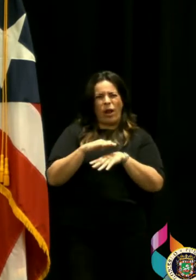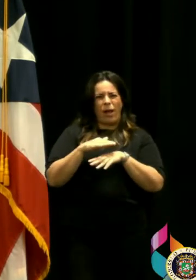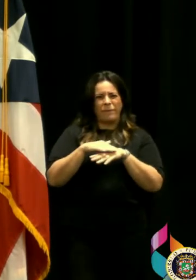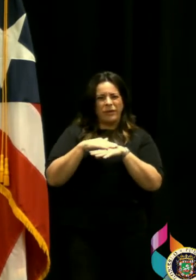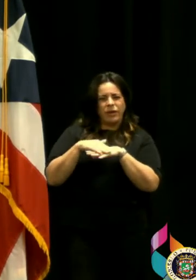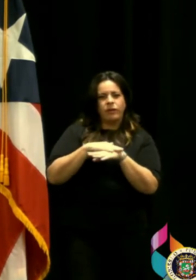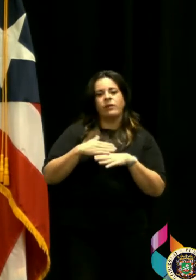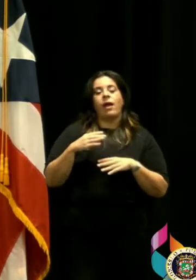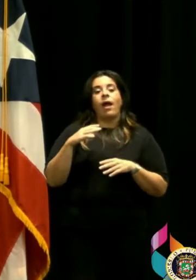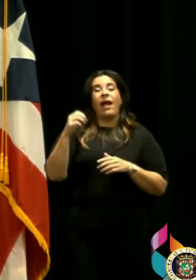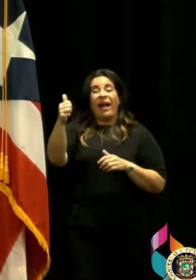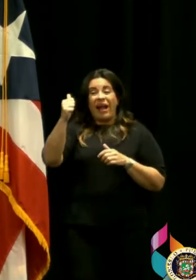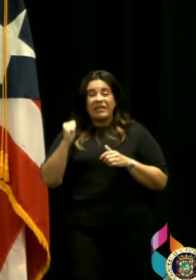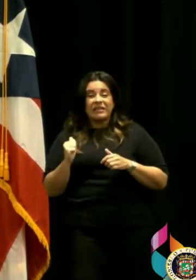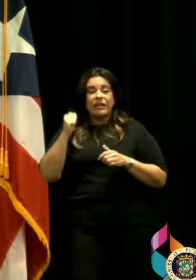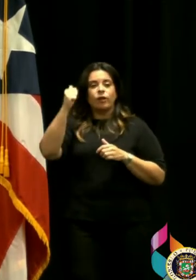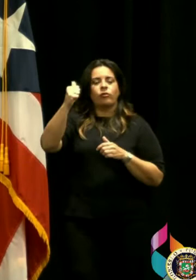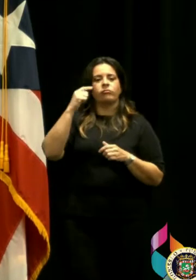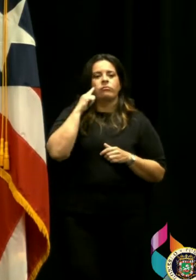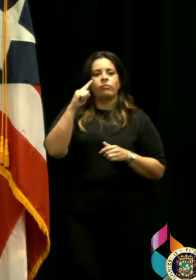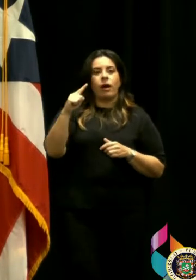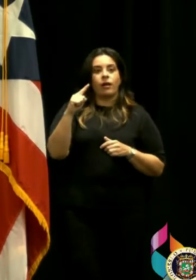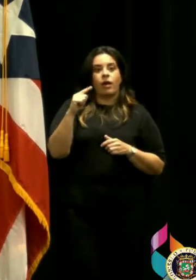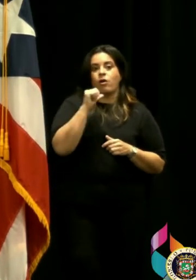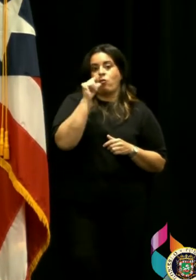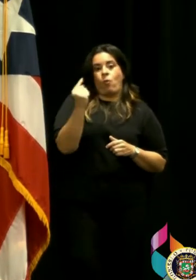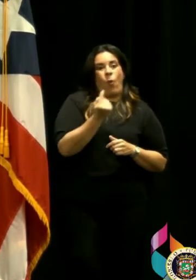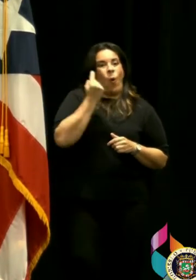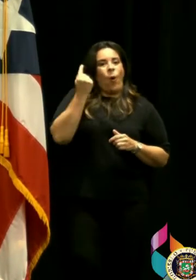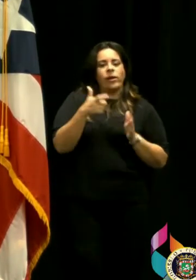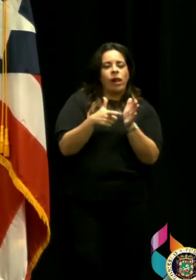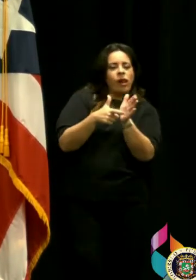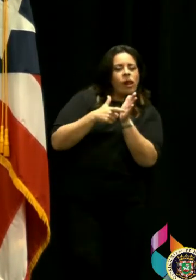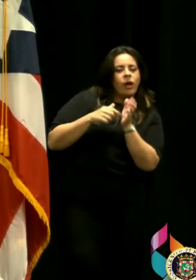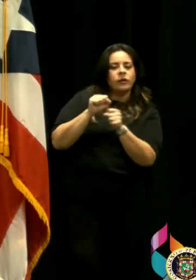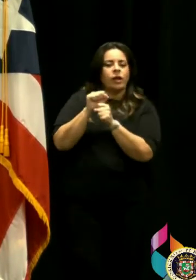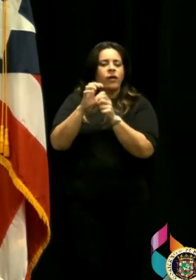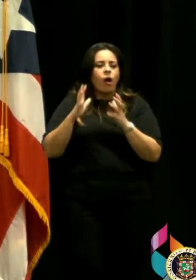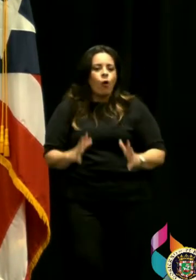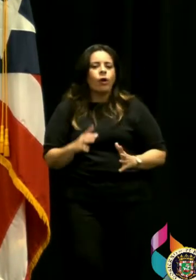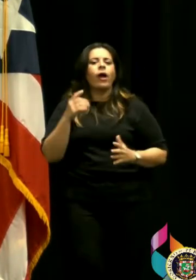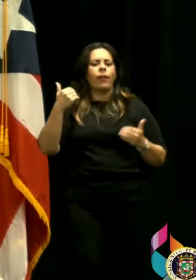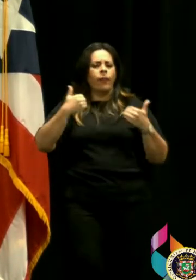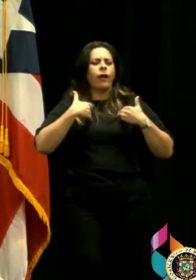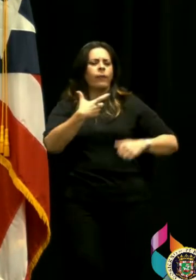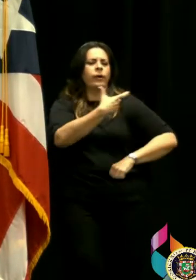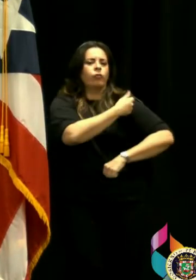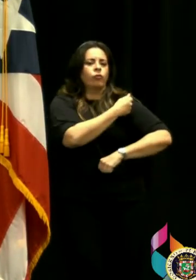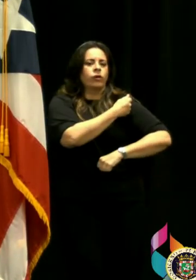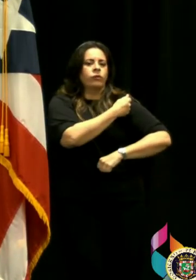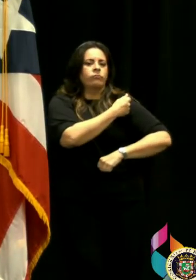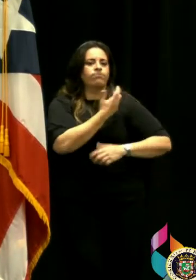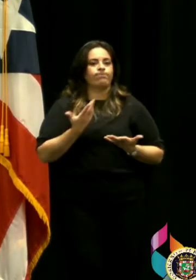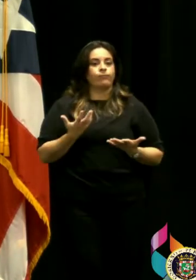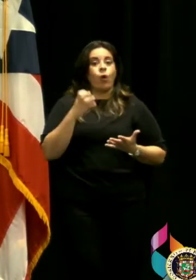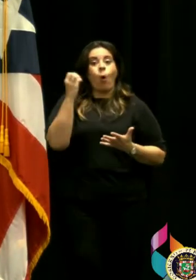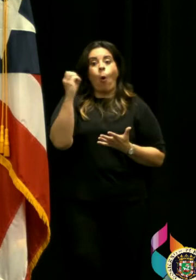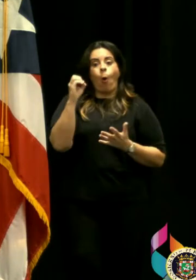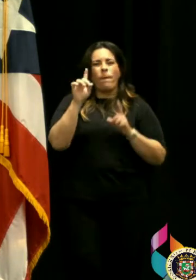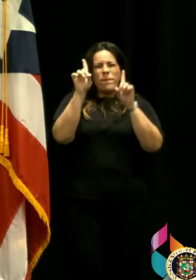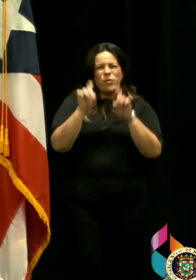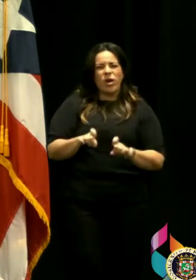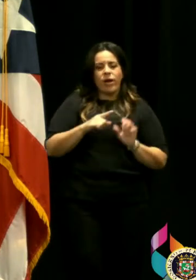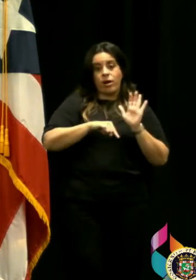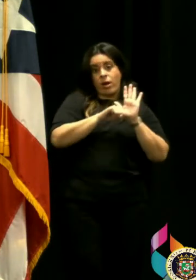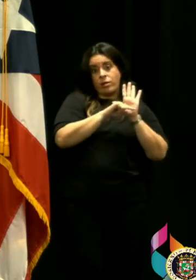casinos para no solo requerir que el personal esté vacunado y si no con prueba negativa de